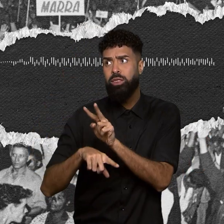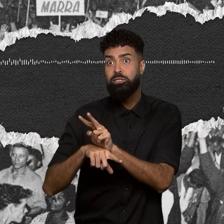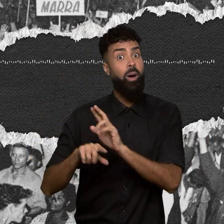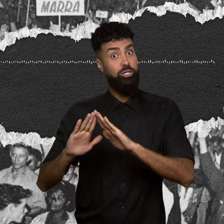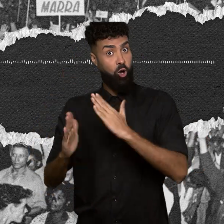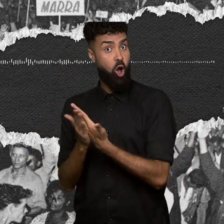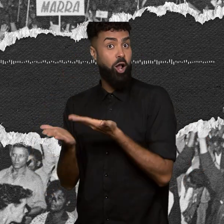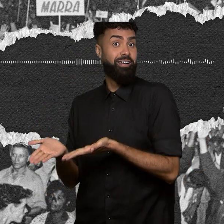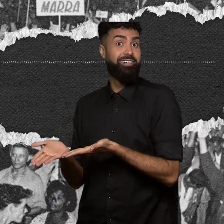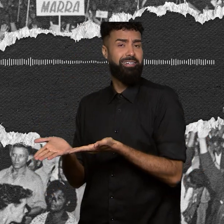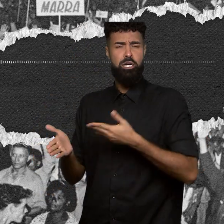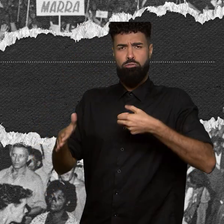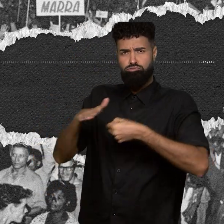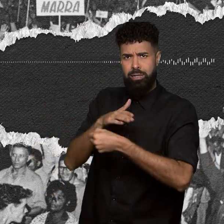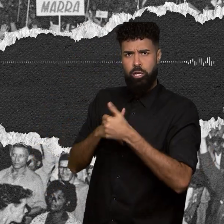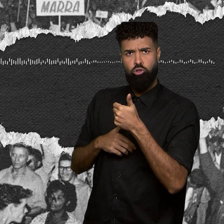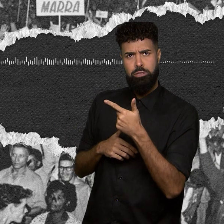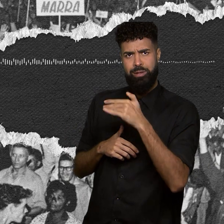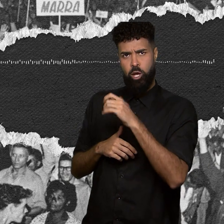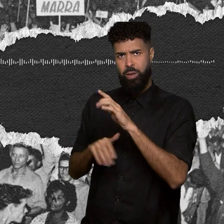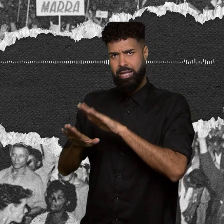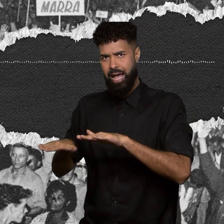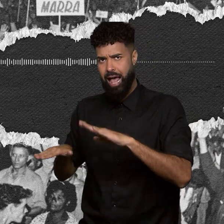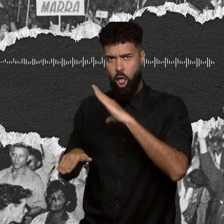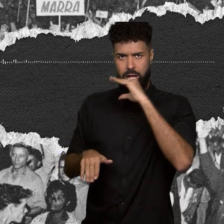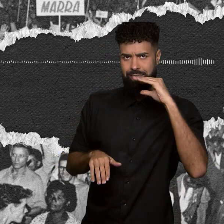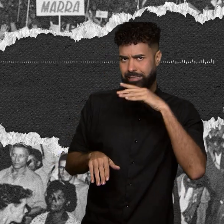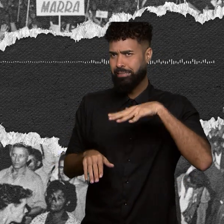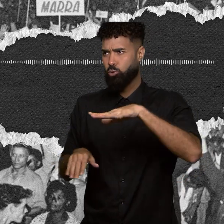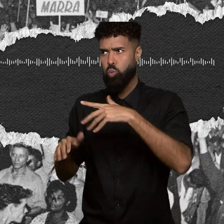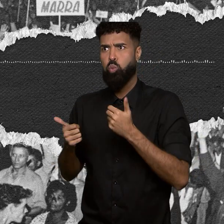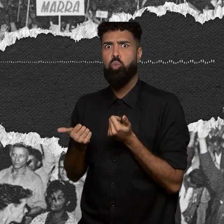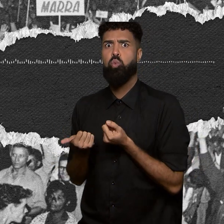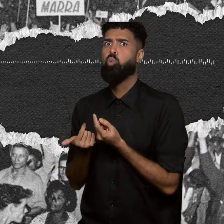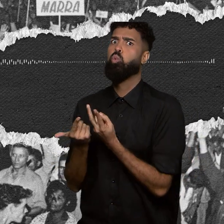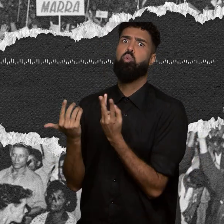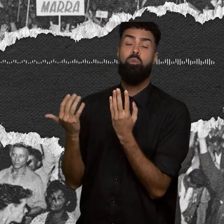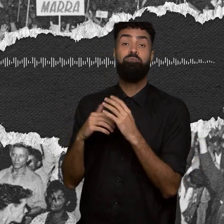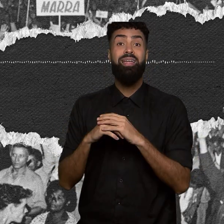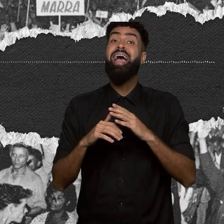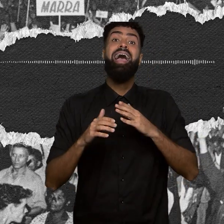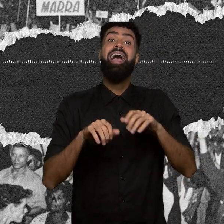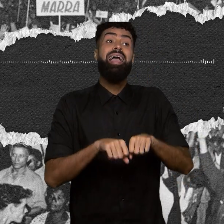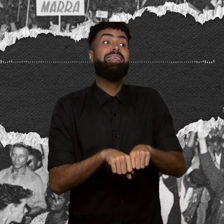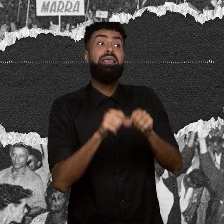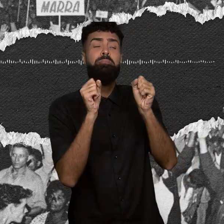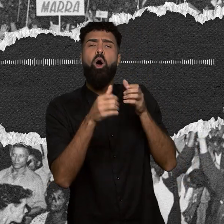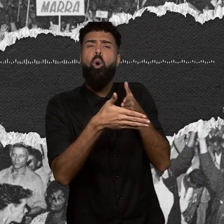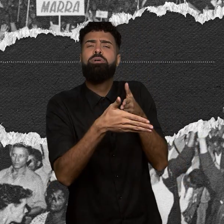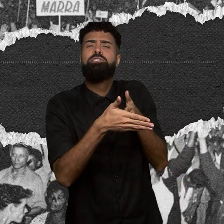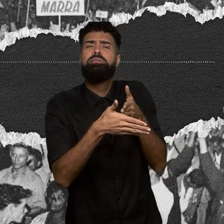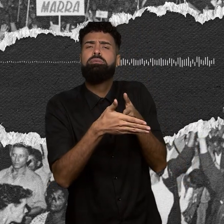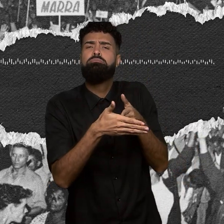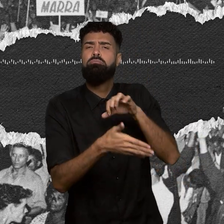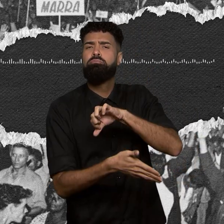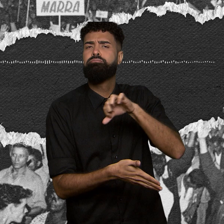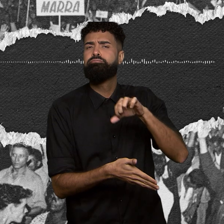e 12 milhões de adolescentes. E que queria derrubar os obstáculos que deixavam 99% da população bem